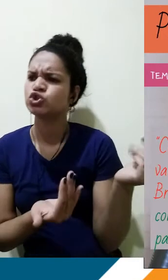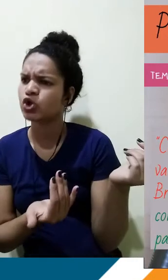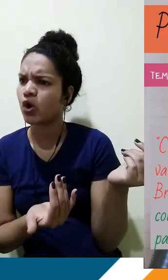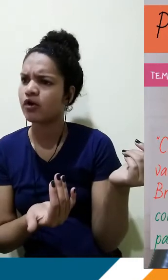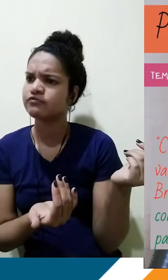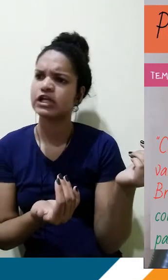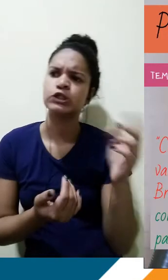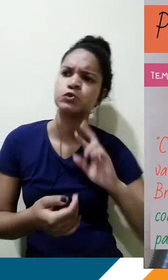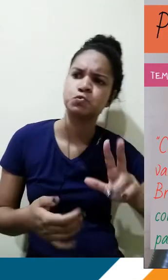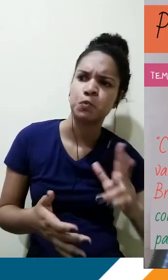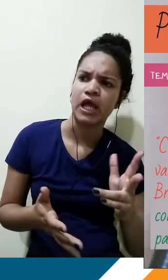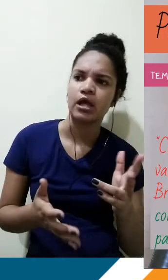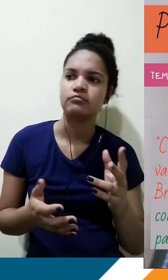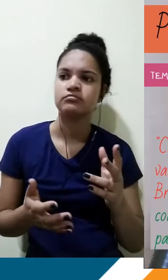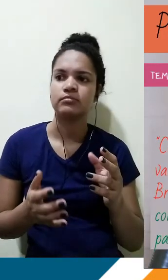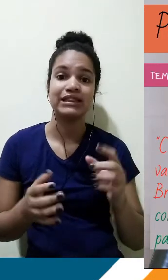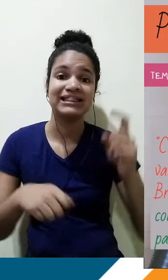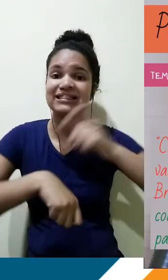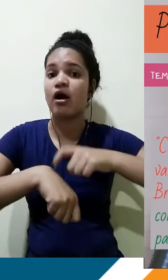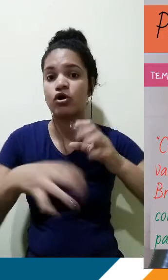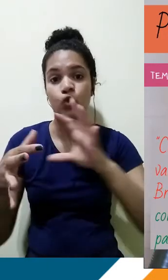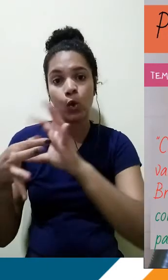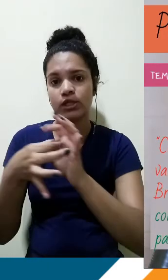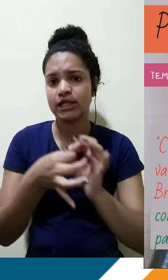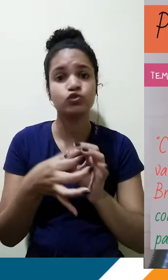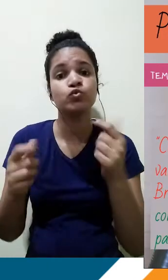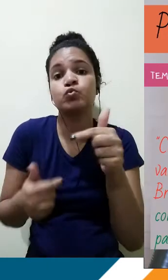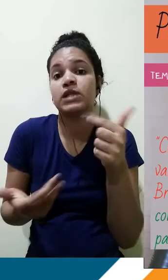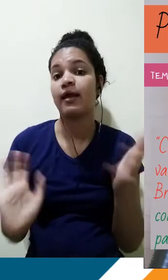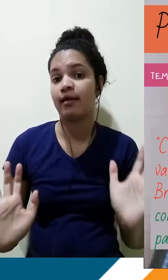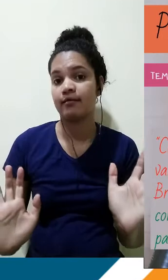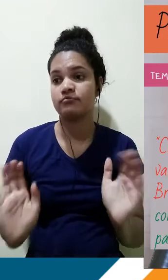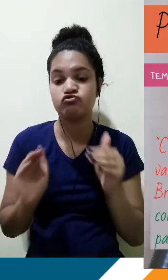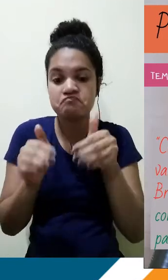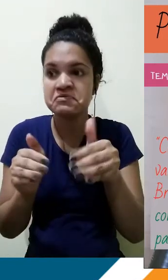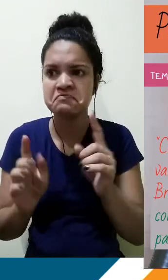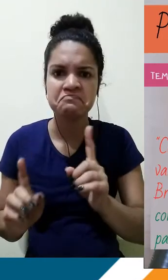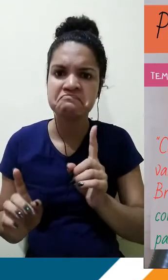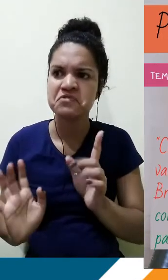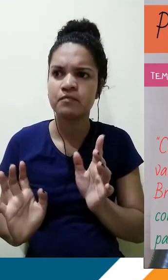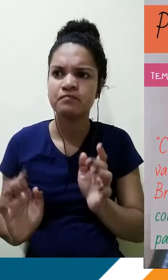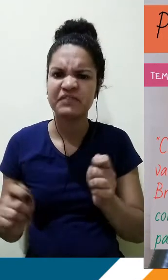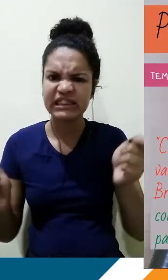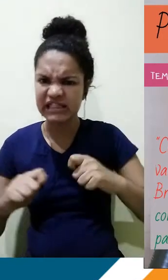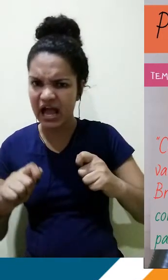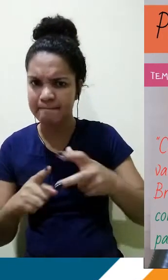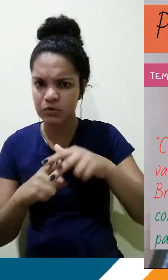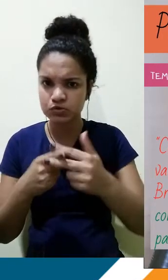infância ou não. Você não consegue compreender esses impasses. E aí, daria para a gente consertar? Você não precisa ficar abalado ou